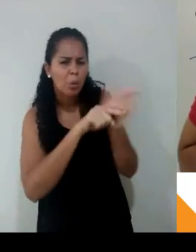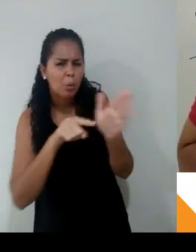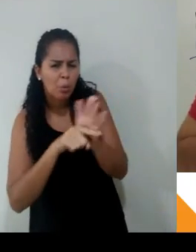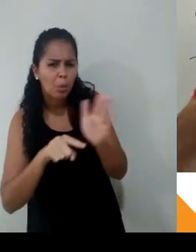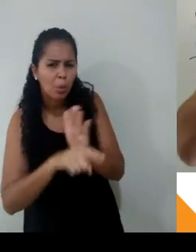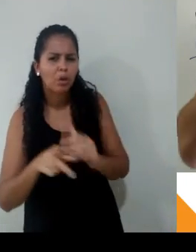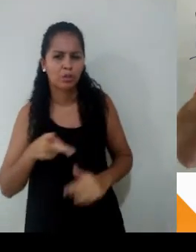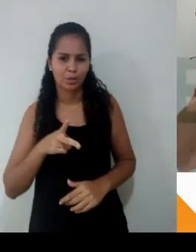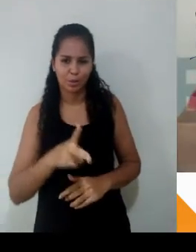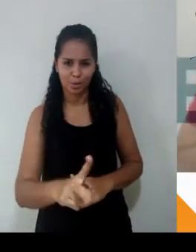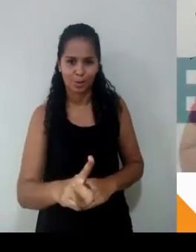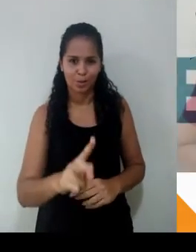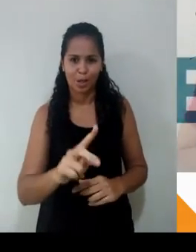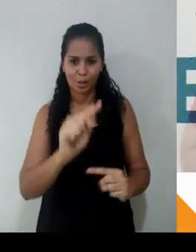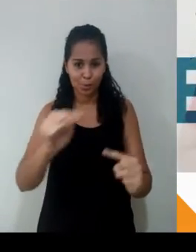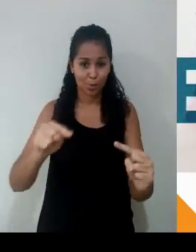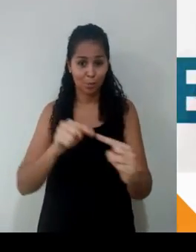prazer. Grande beijo. Até a próxima.